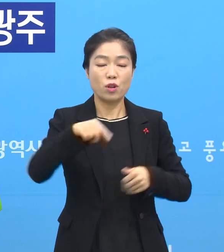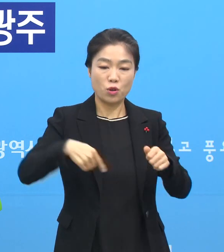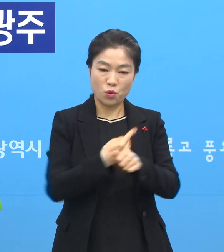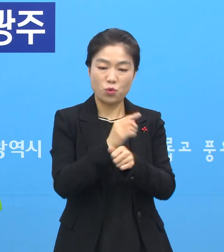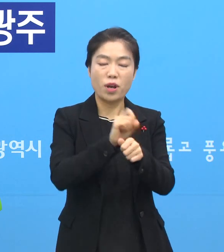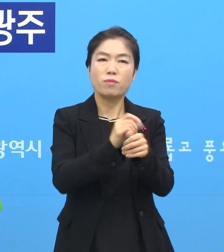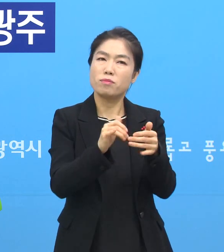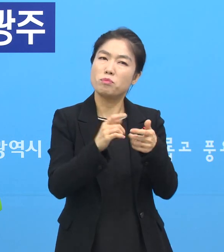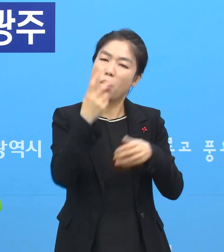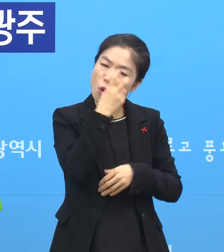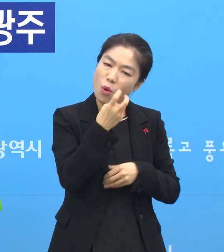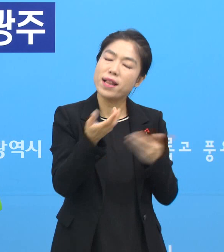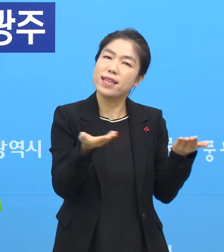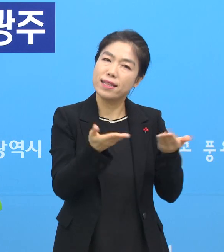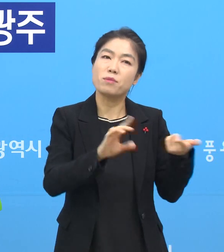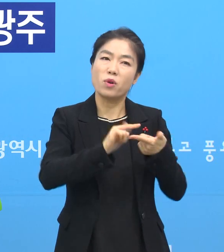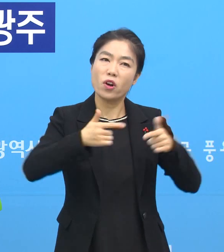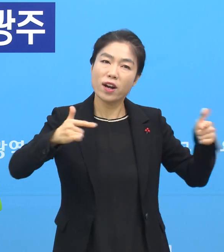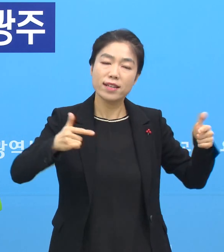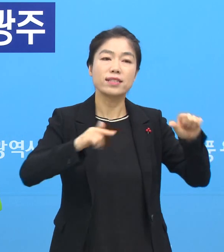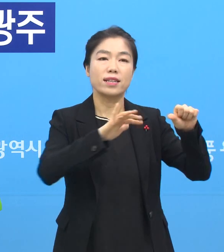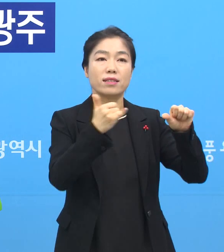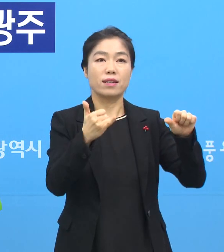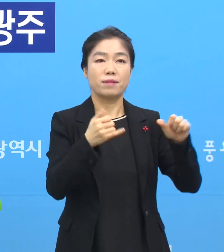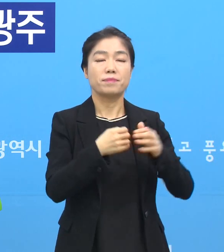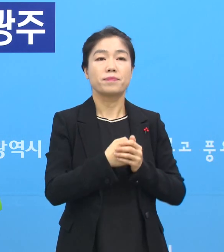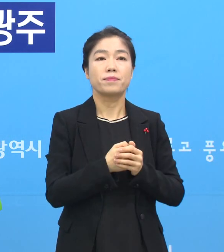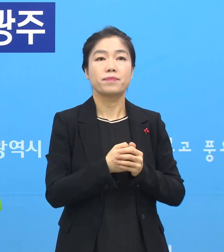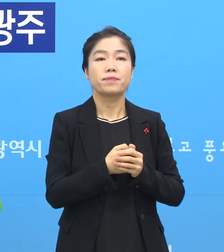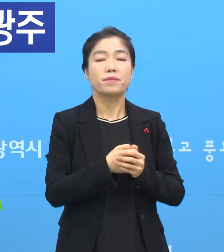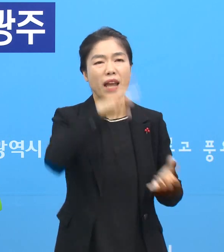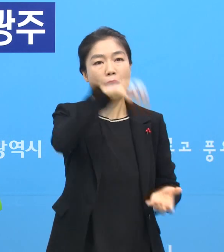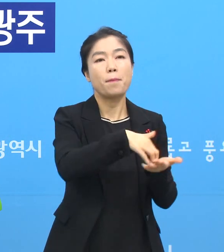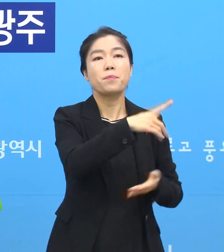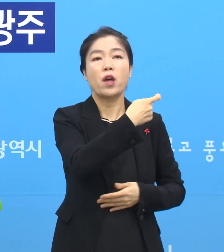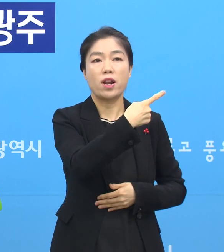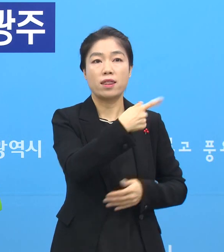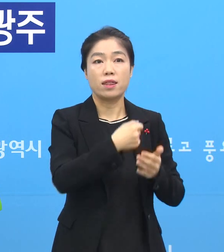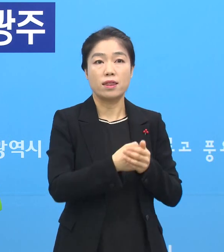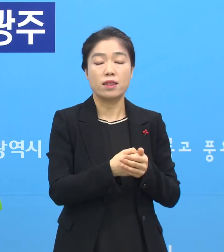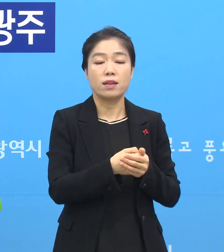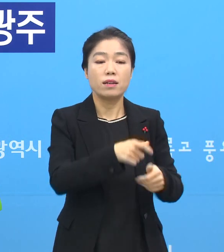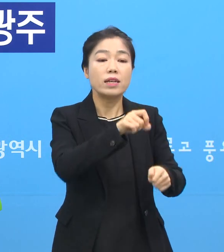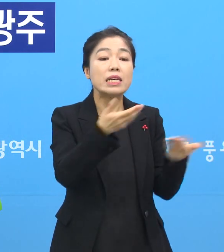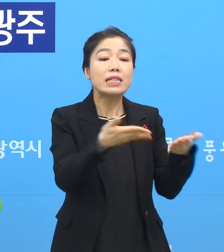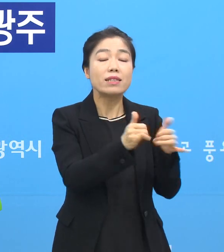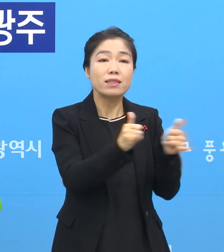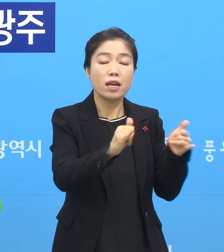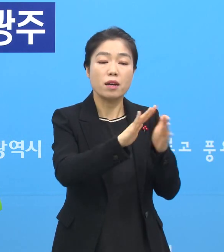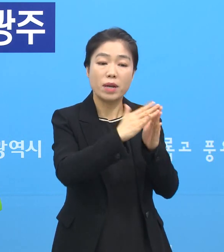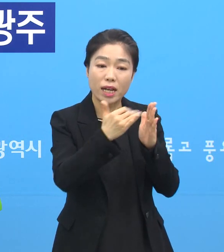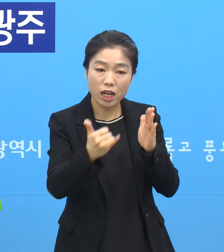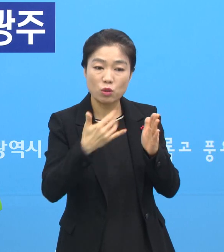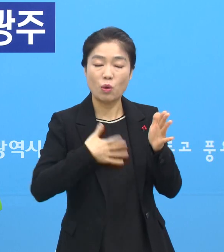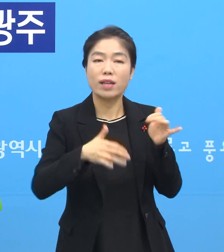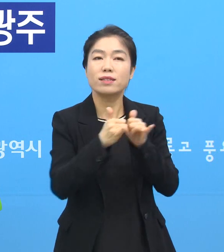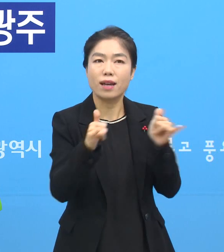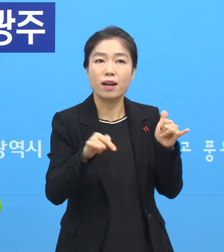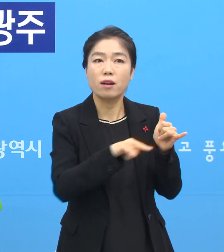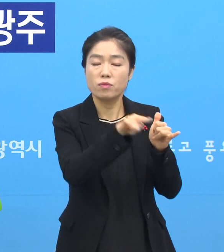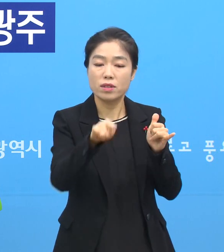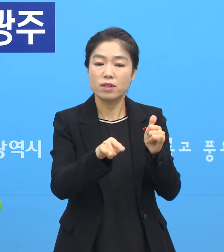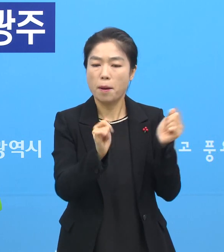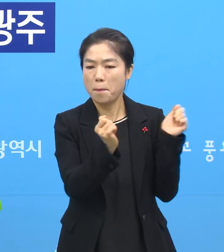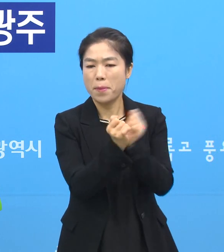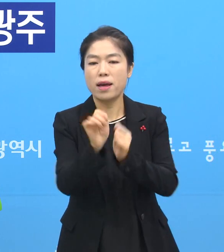관리직 직원에서 5명입니다. 그리고 여기에 직원들과의 가족 또는 지인이 이번에